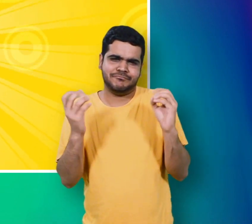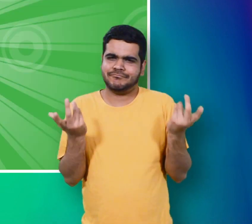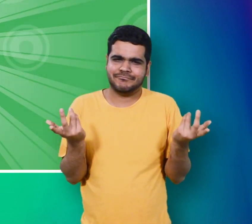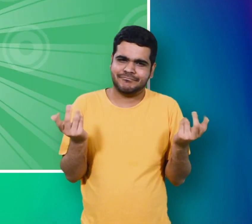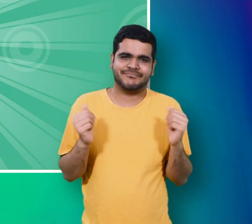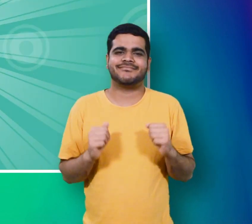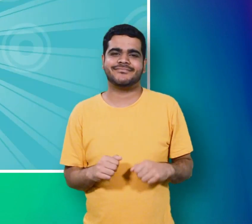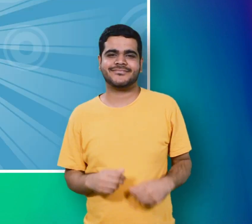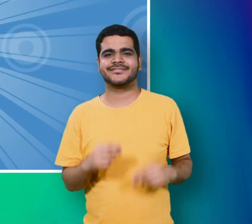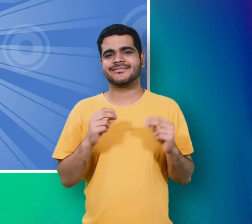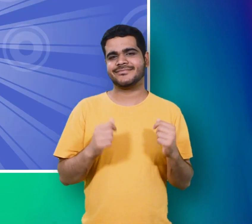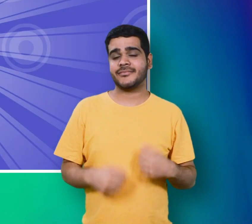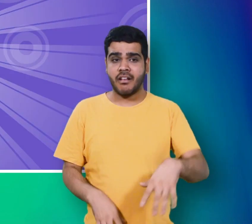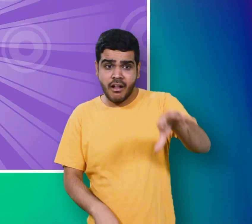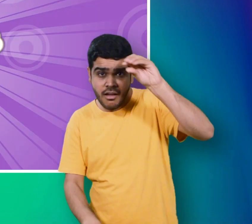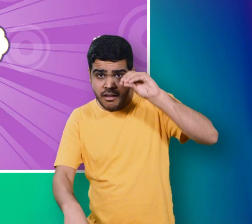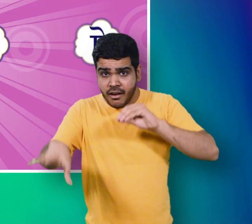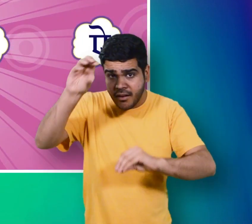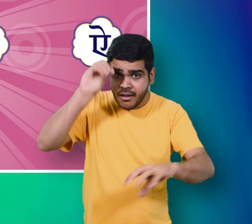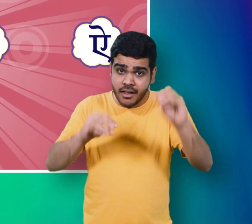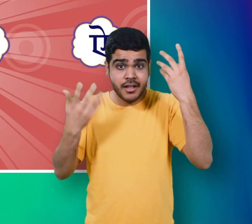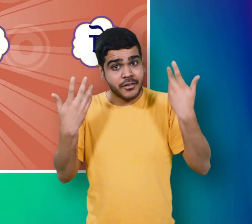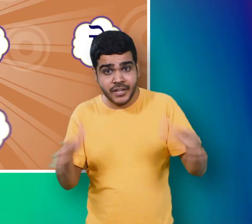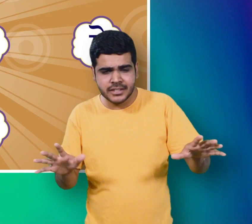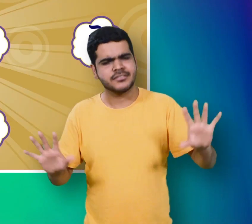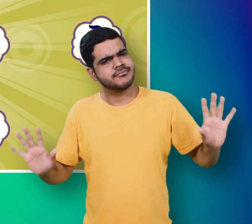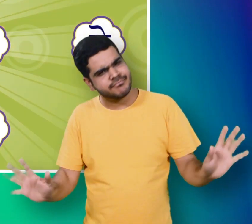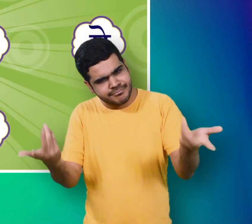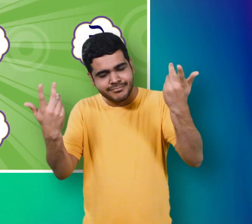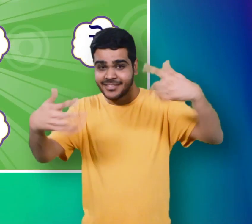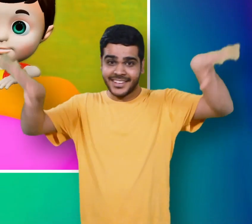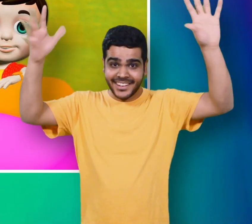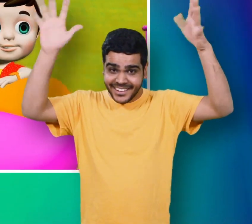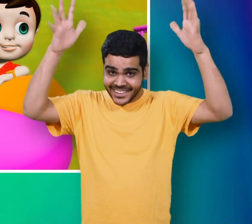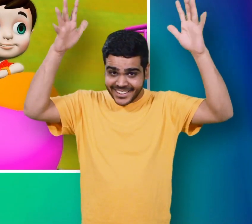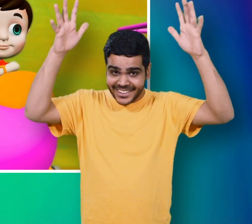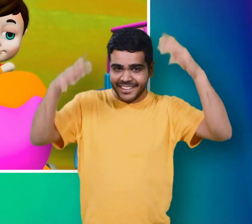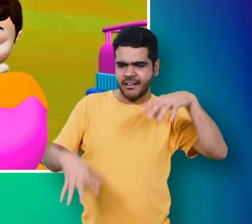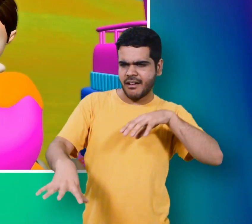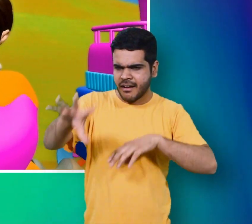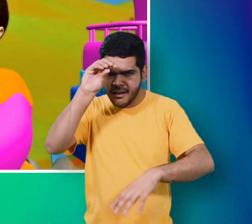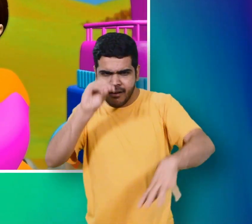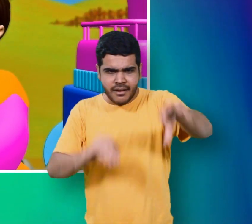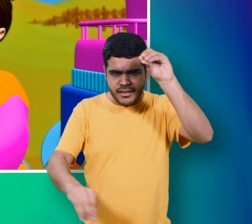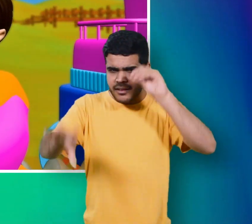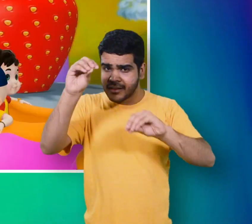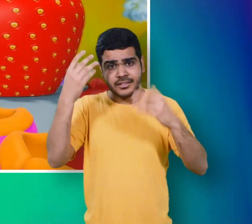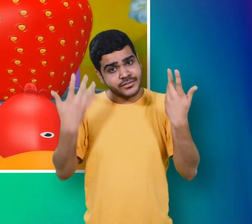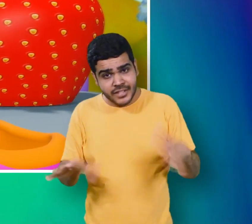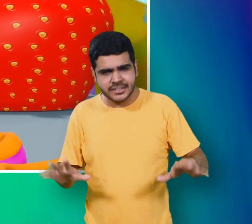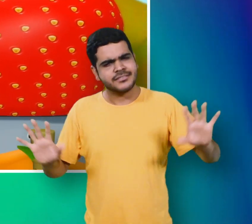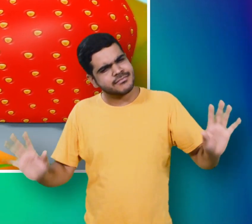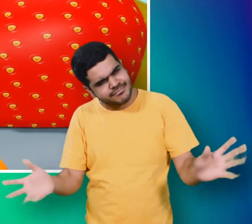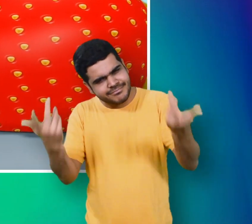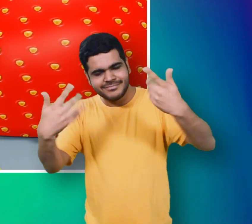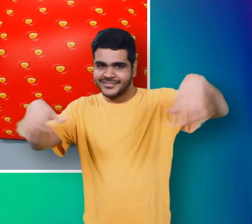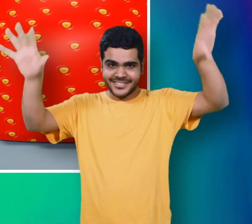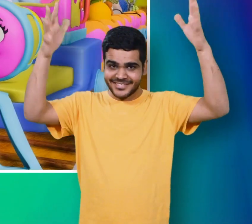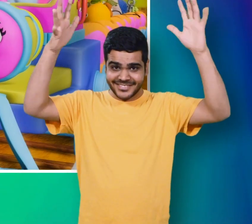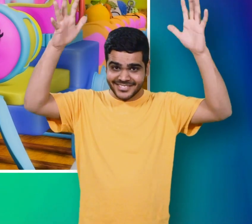खाली पढ़ाई करनी तो बजाओ ताली पढ़ाई करनी तो बजाओ ताली